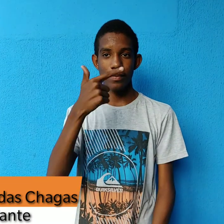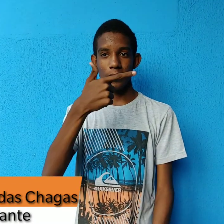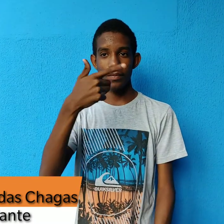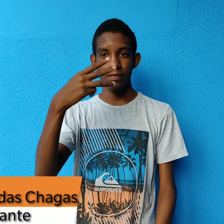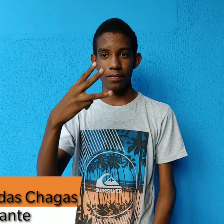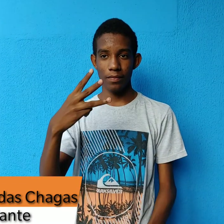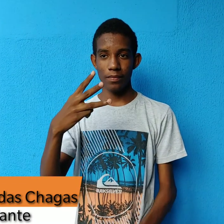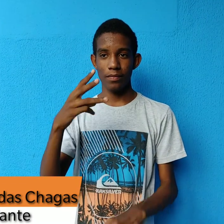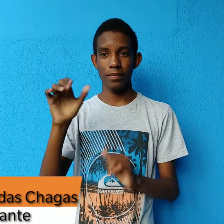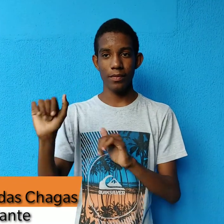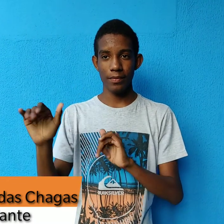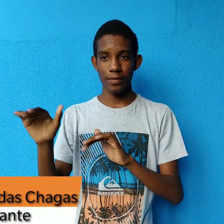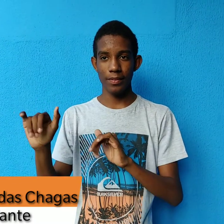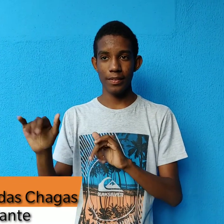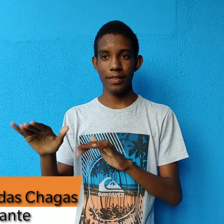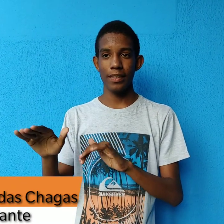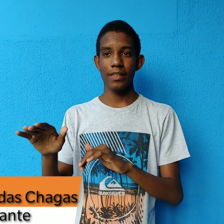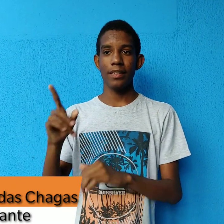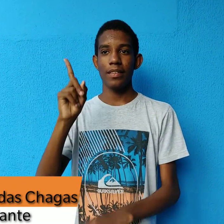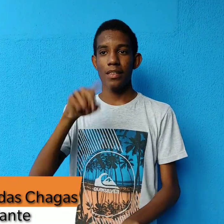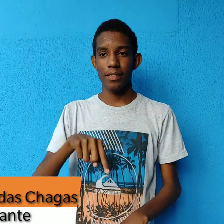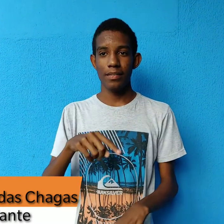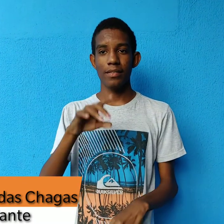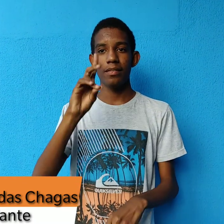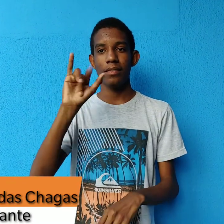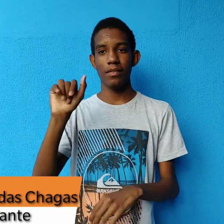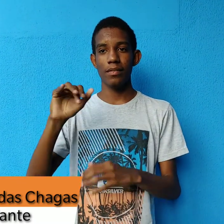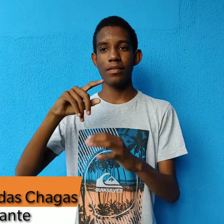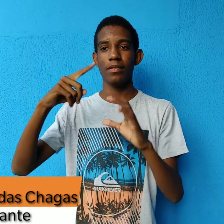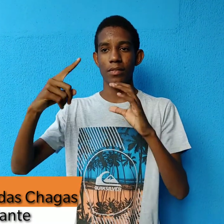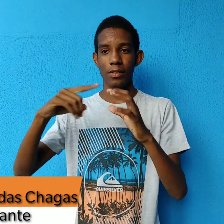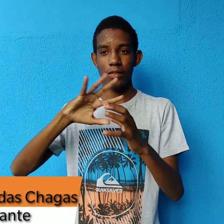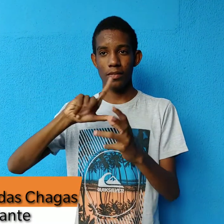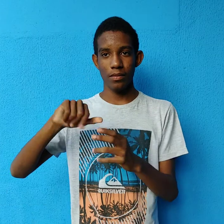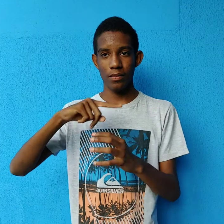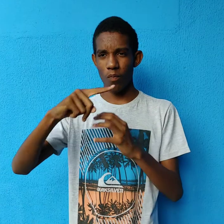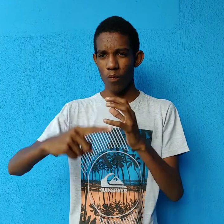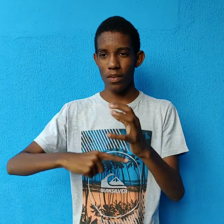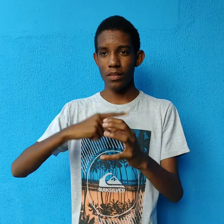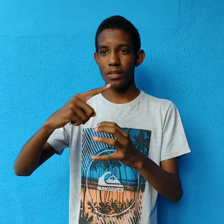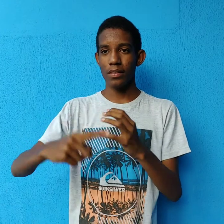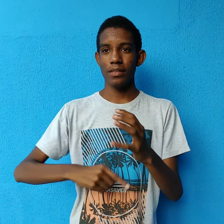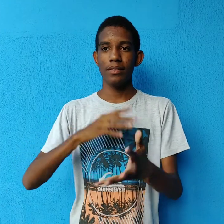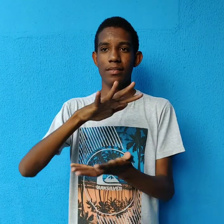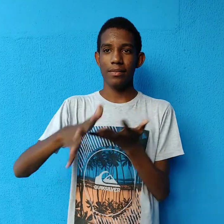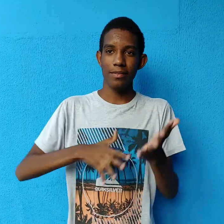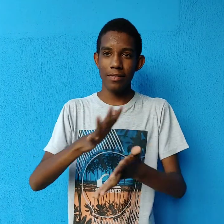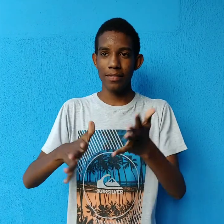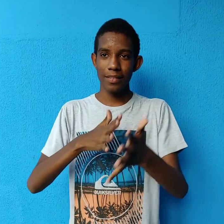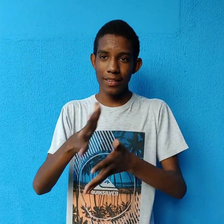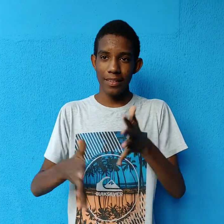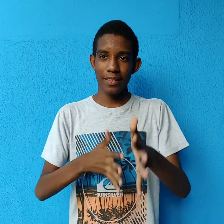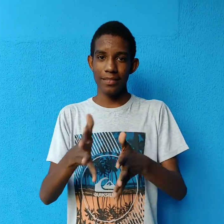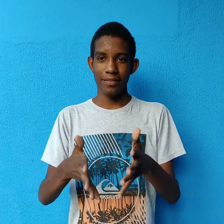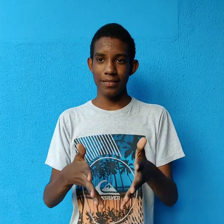Também o dia 23 de setembro é o dia mundial das línguas de sinais.